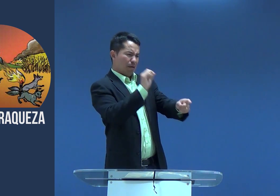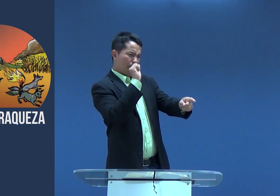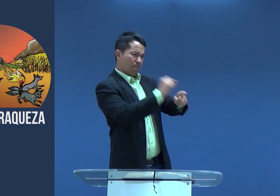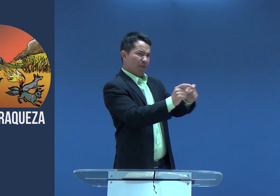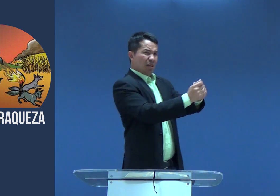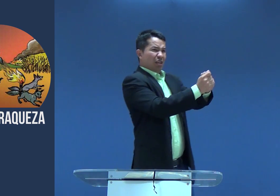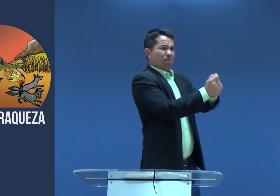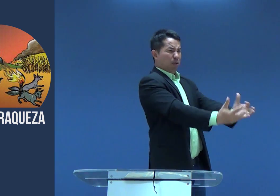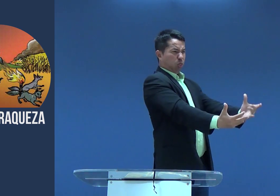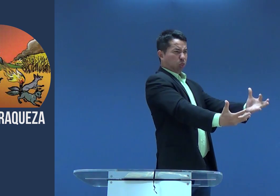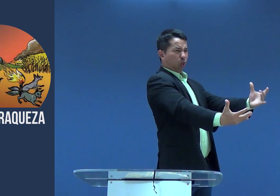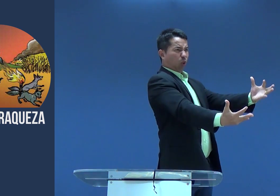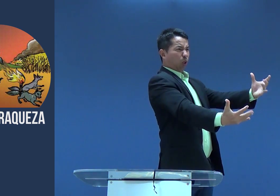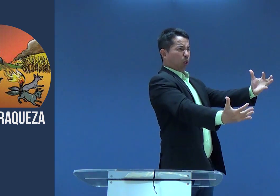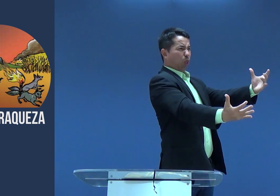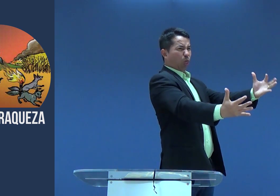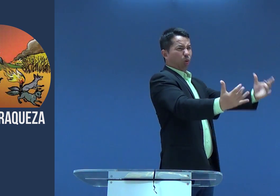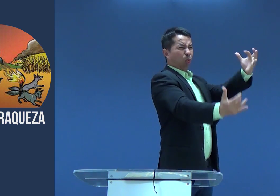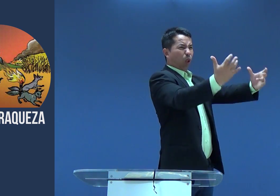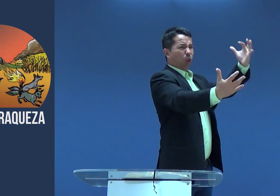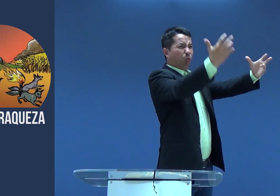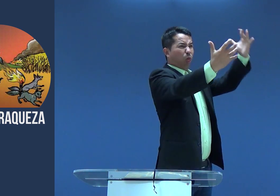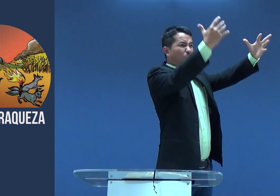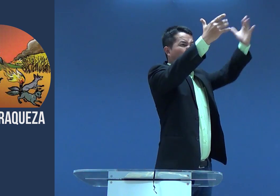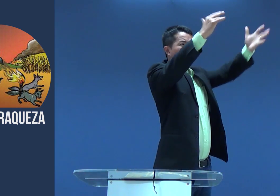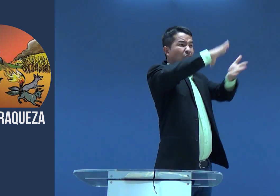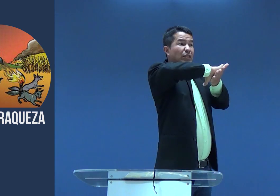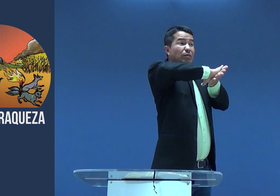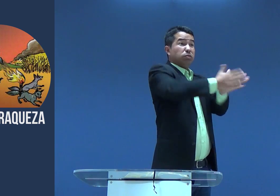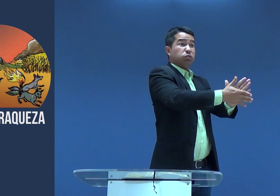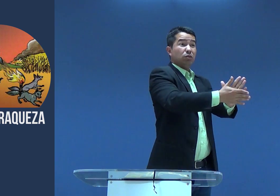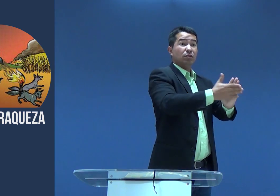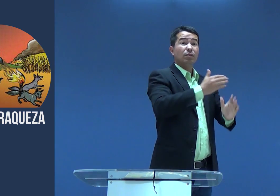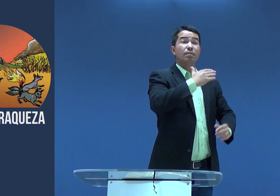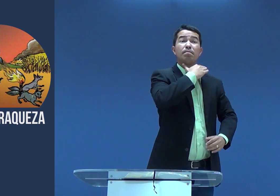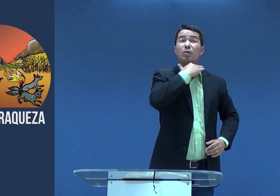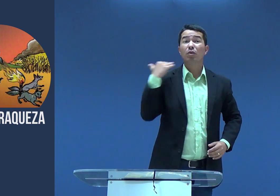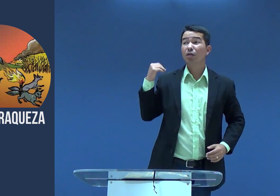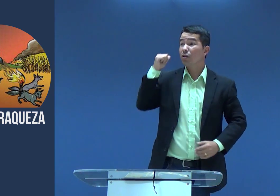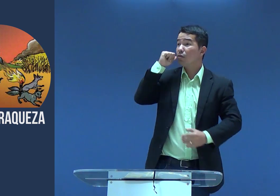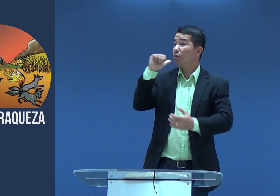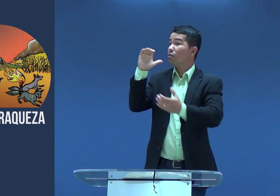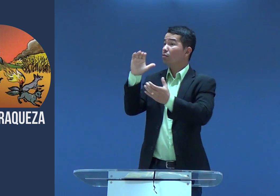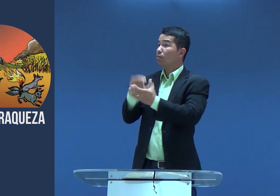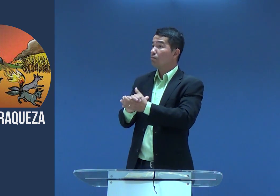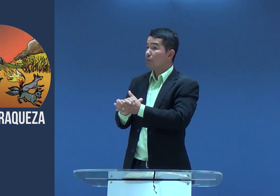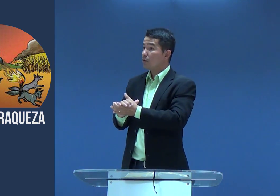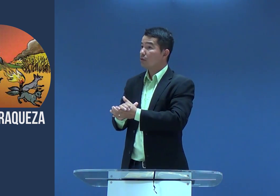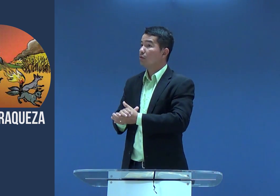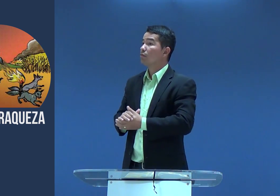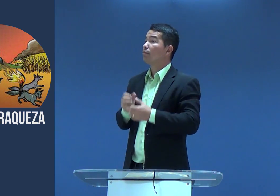destruir aquela família, aquela casa, queriam botar fogo na casa também, queriam destruir a esposa dele.